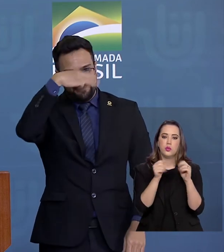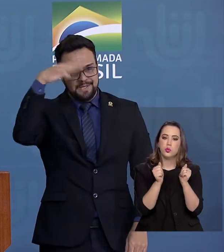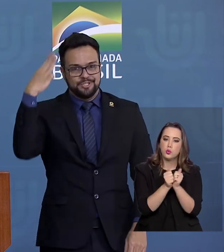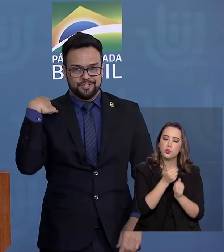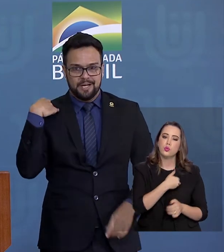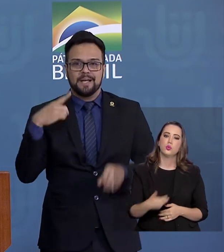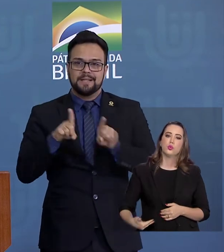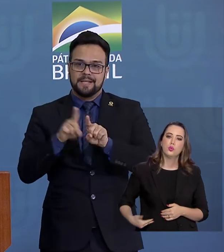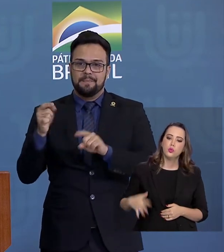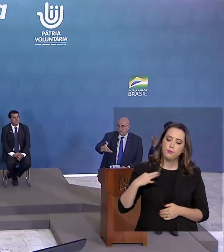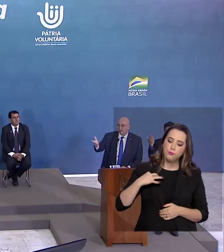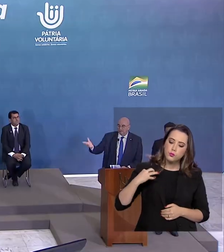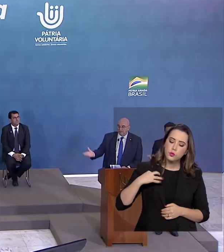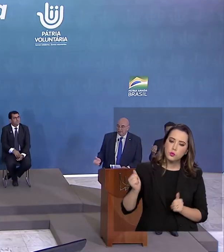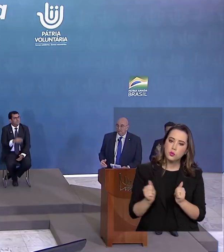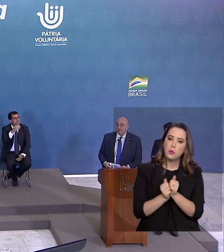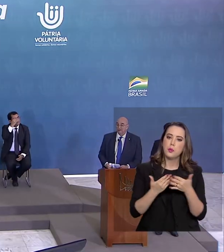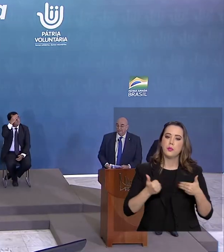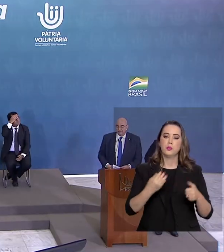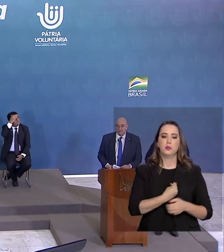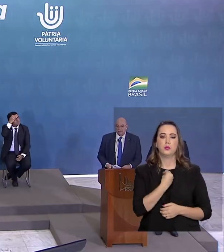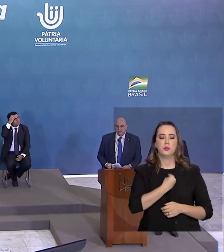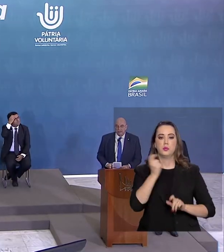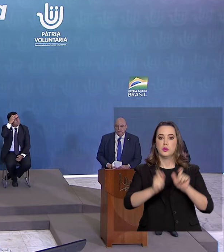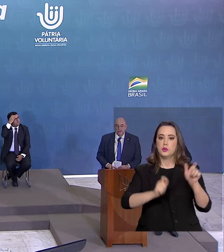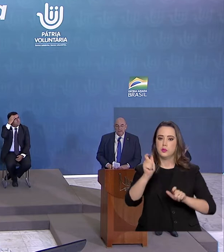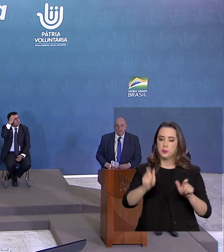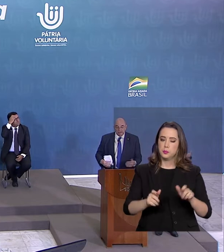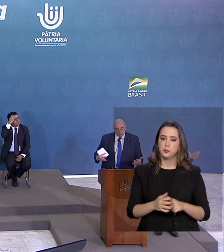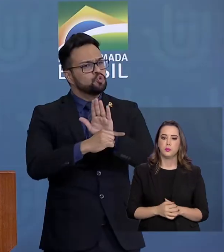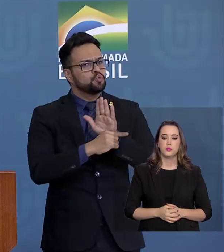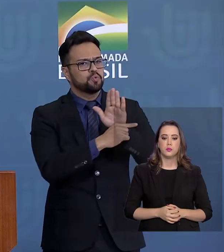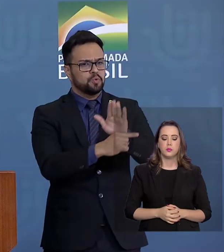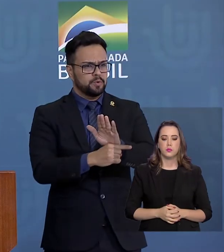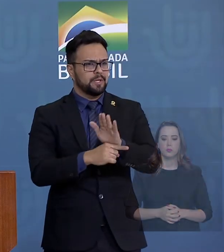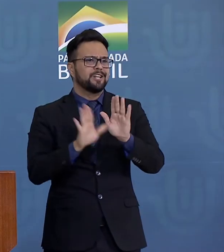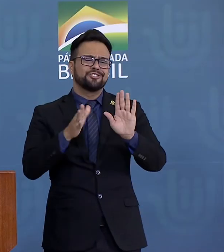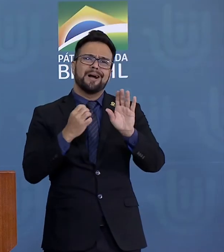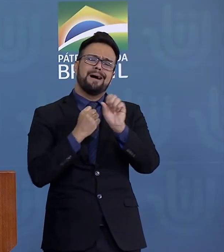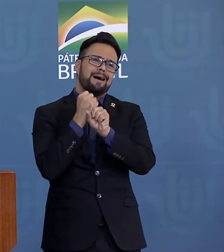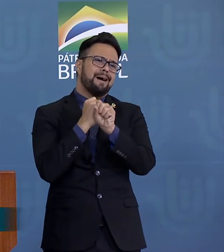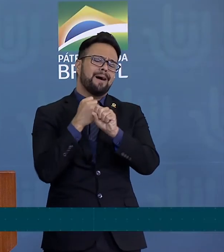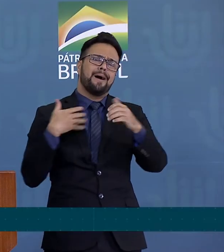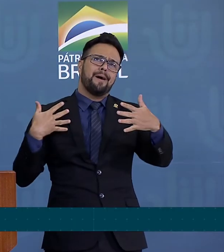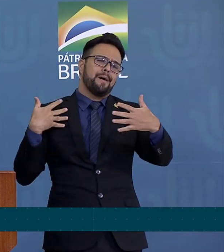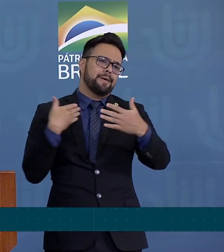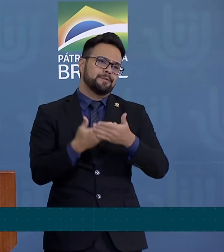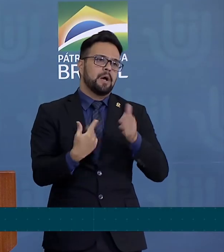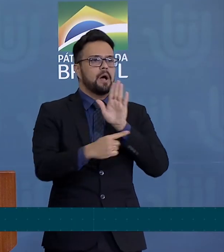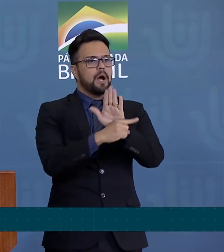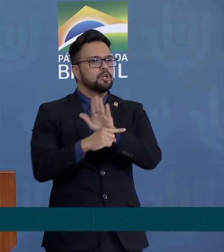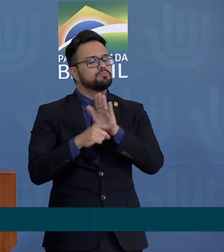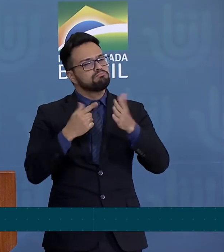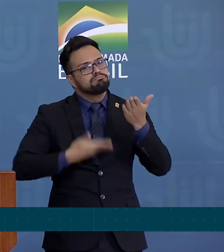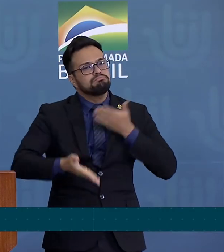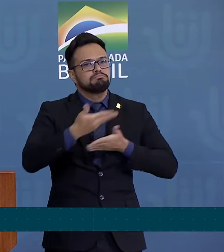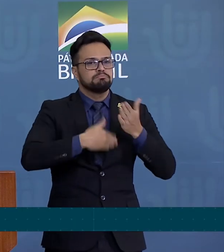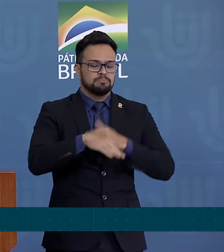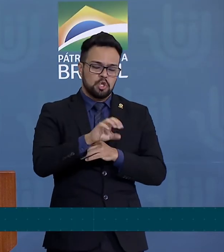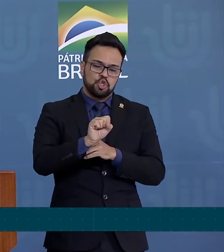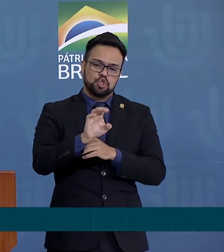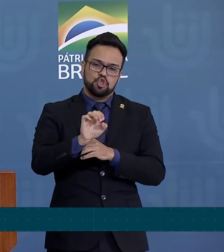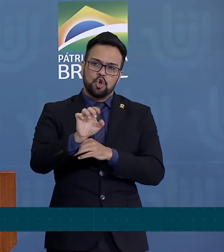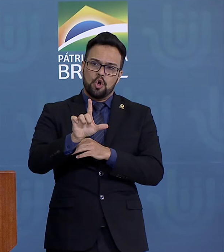para melhorar a qualidade de vida da população mais vulnerável. A cooperação e a solidariedade foi o motor do